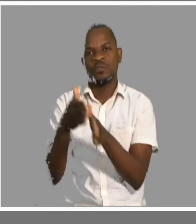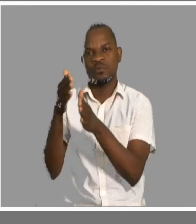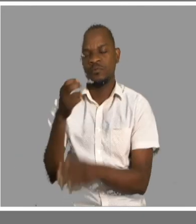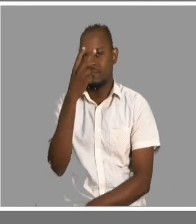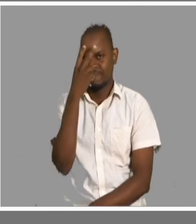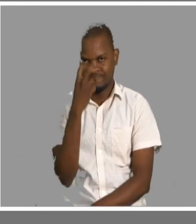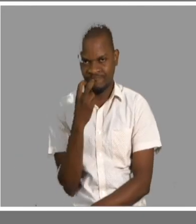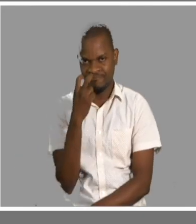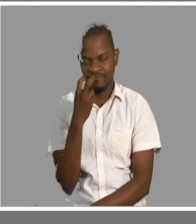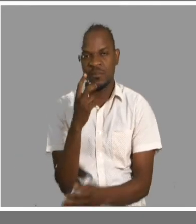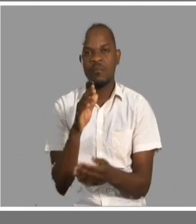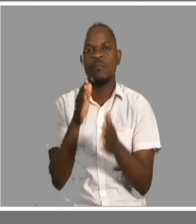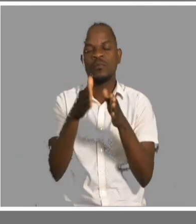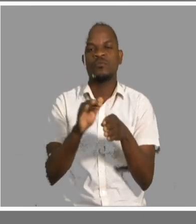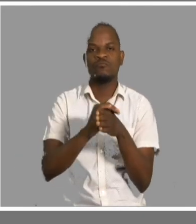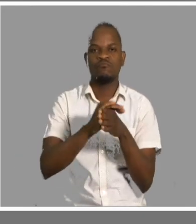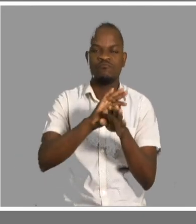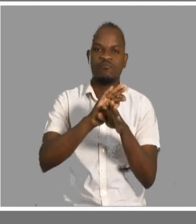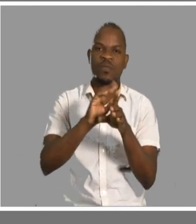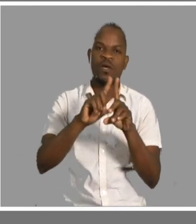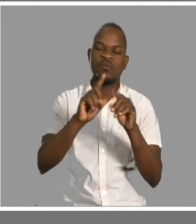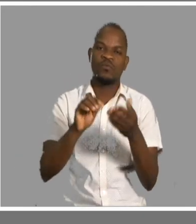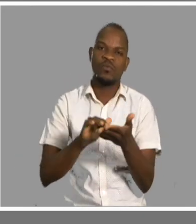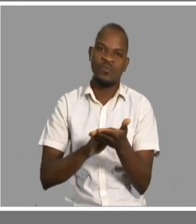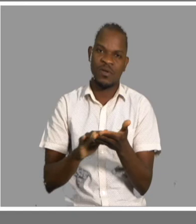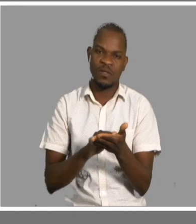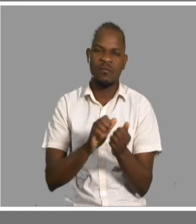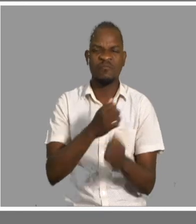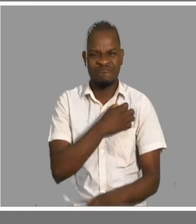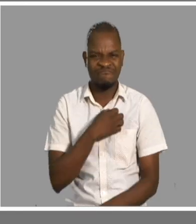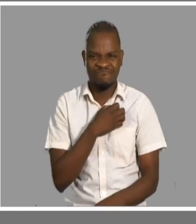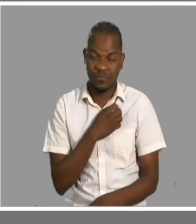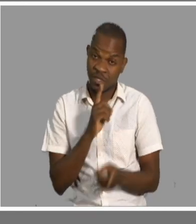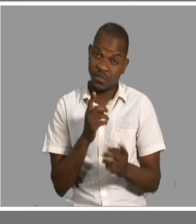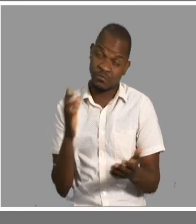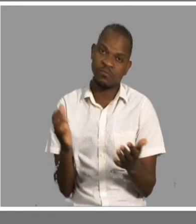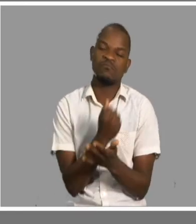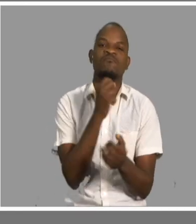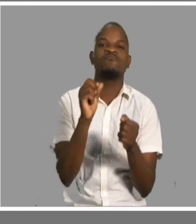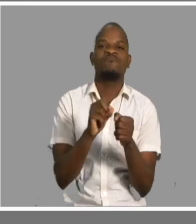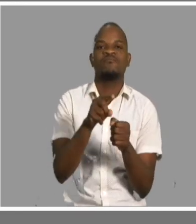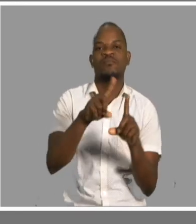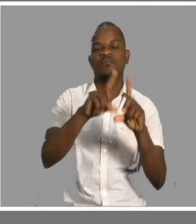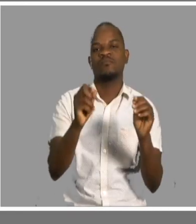visual com, portanto, a linguagem Embraer. Então, vamos tentar fazer isso e vamos ver se conseguimos. Muito obrigada a todos.